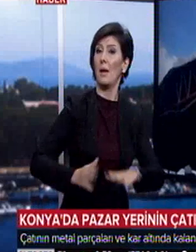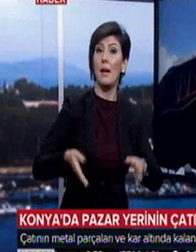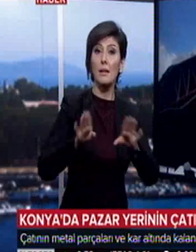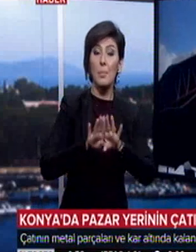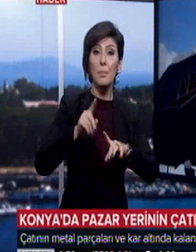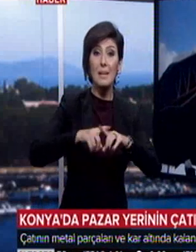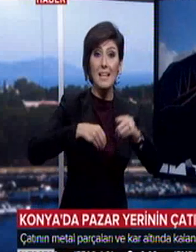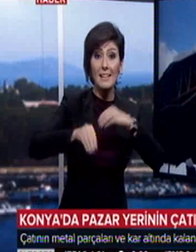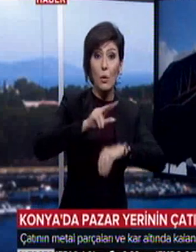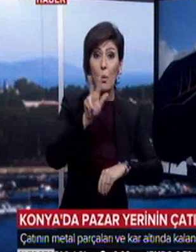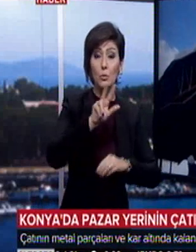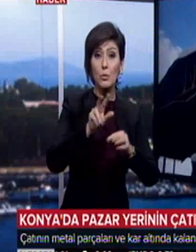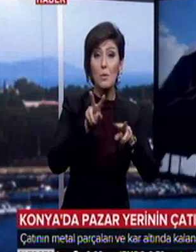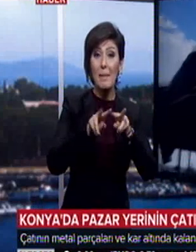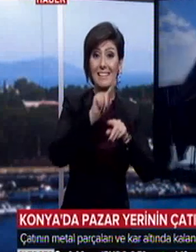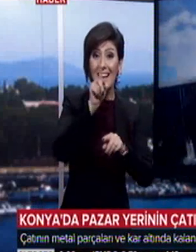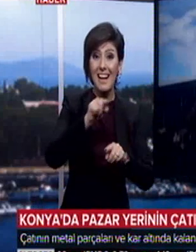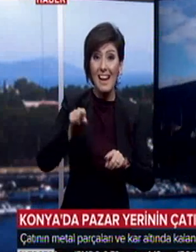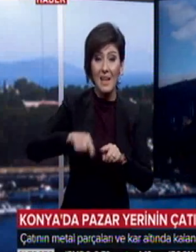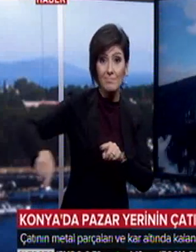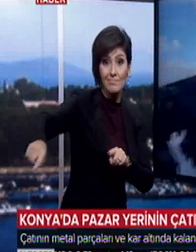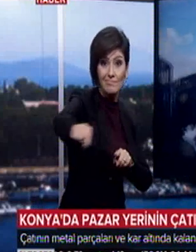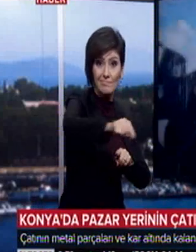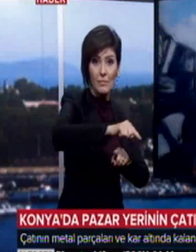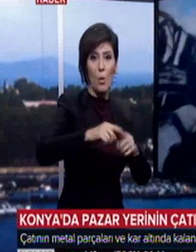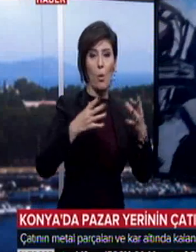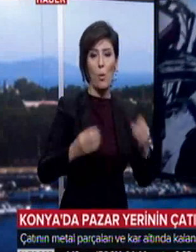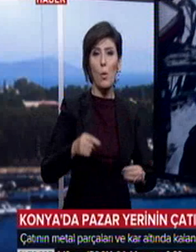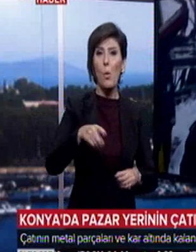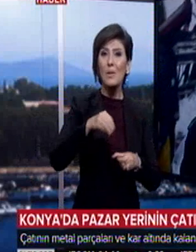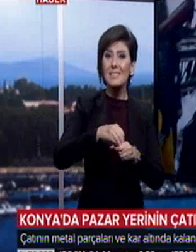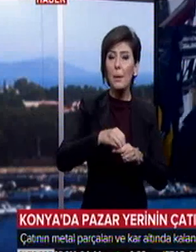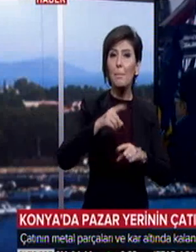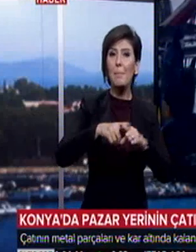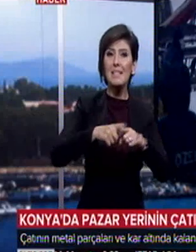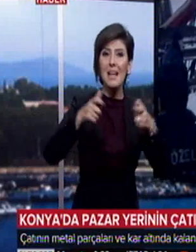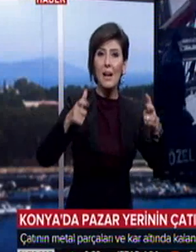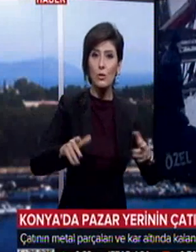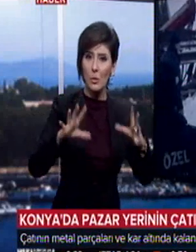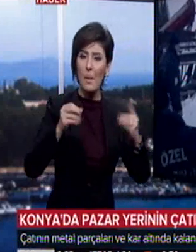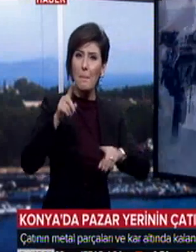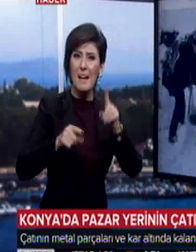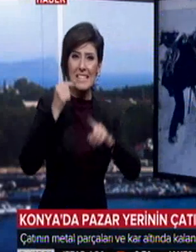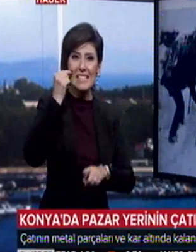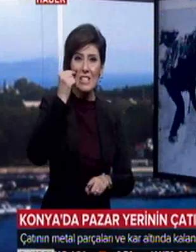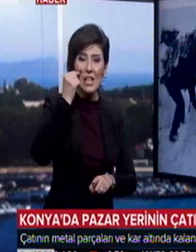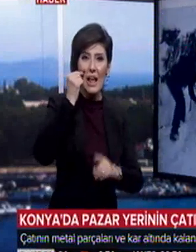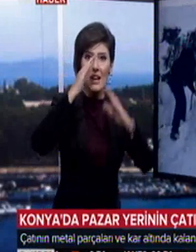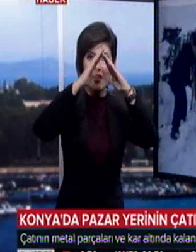pazar yerinin 30 metre karelik bölümünde meydana geldi. O sırada pazar alanında olan bazı kişiler çatının metal